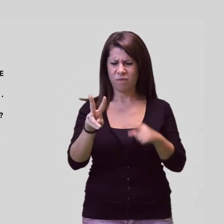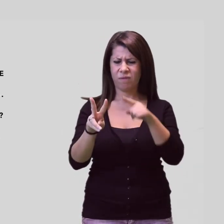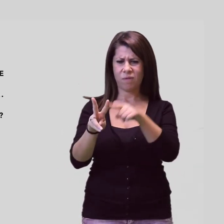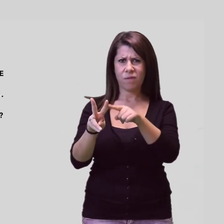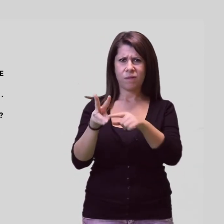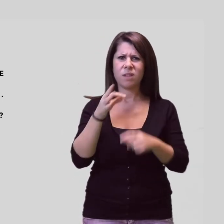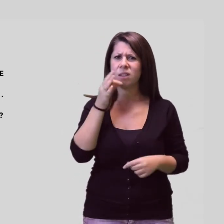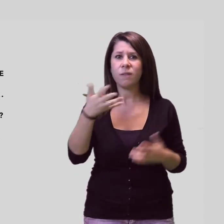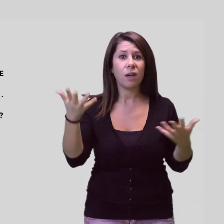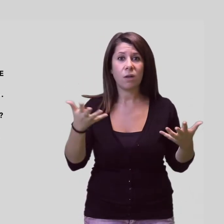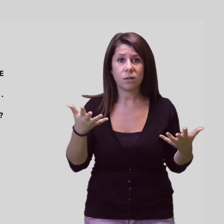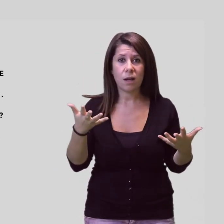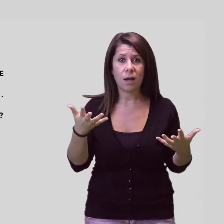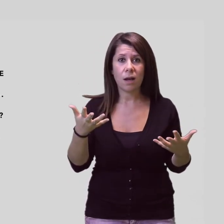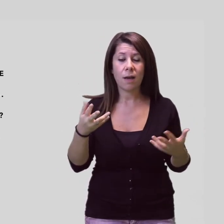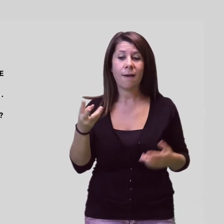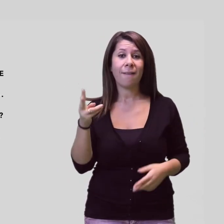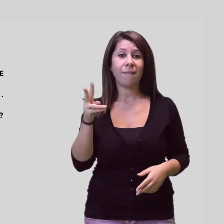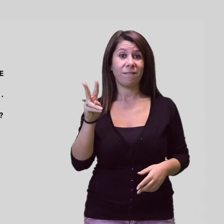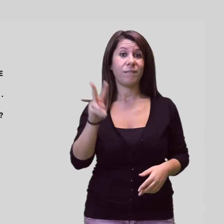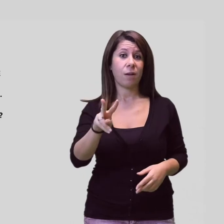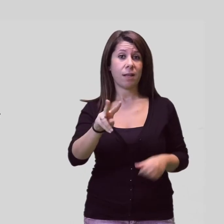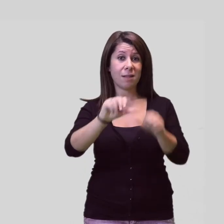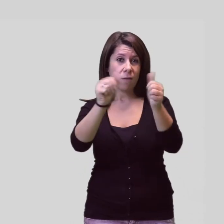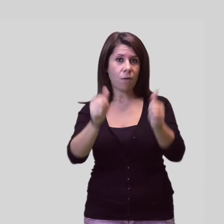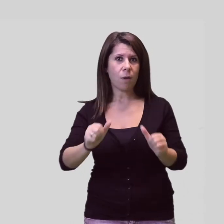significa violenza? Ne esistono tanti tipi.